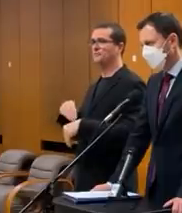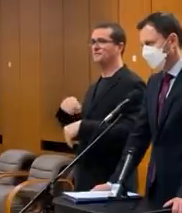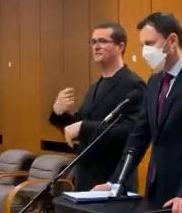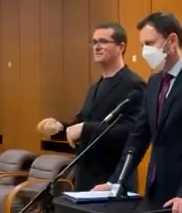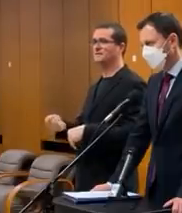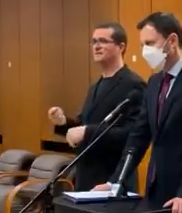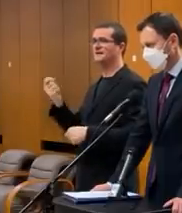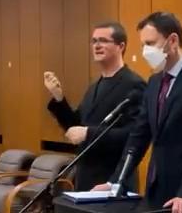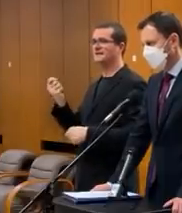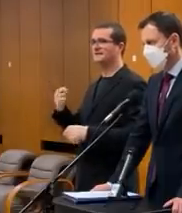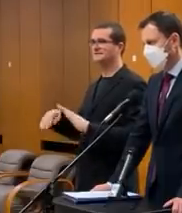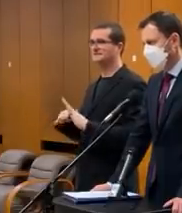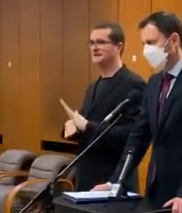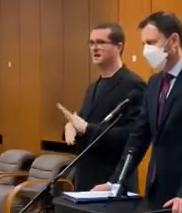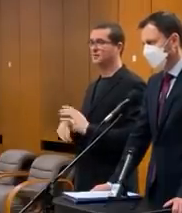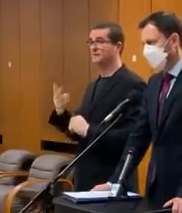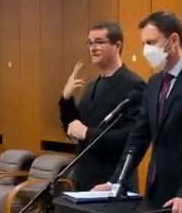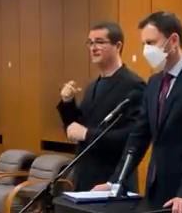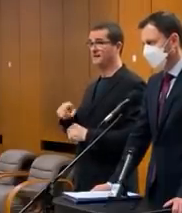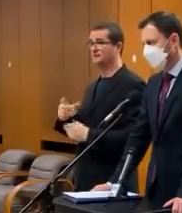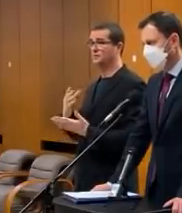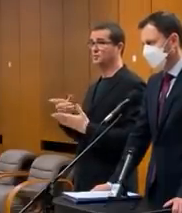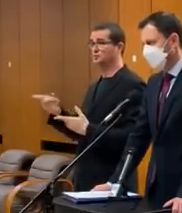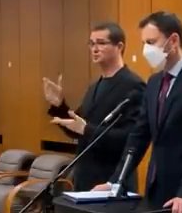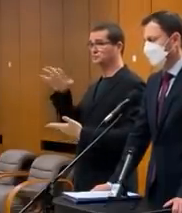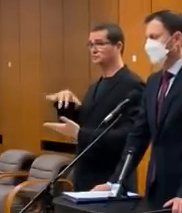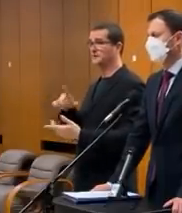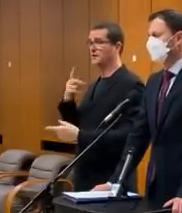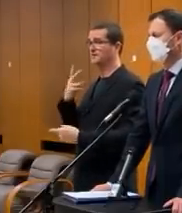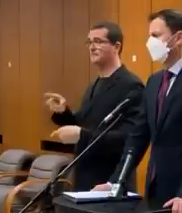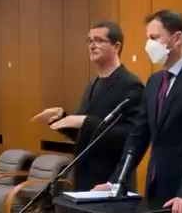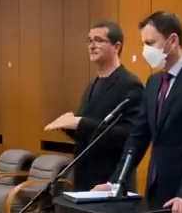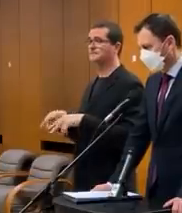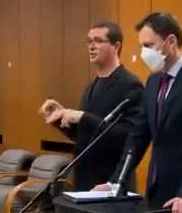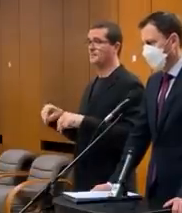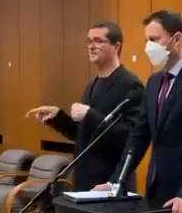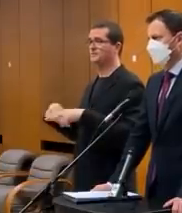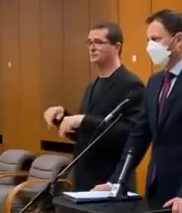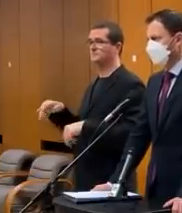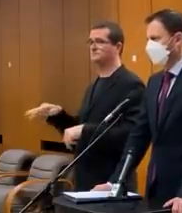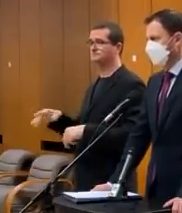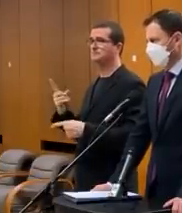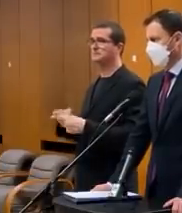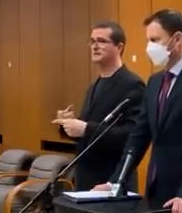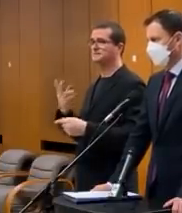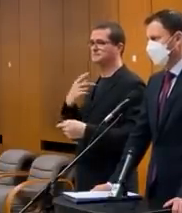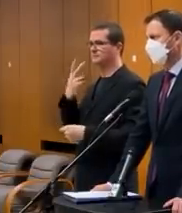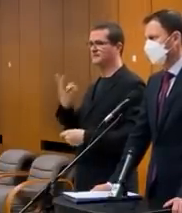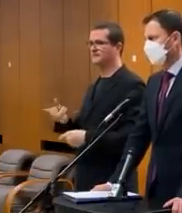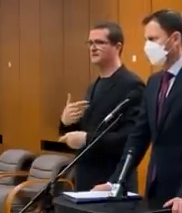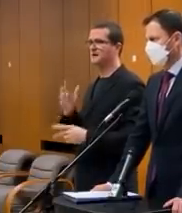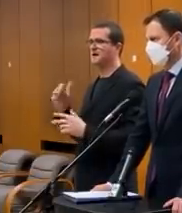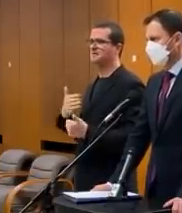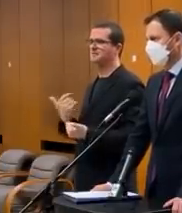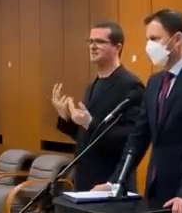trestný zákon. Videli ste už jeho podobu alebo nie? S páni ministerkou debatujem, ale akože presnú podobu som nevidel. Ani